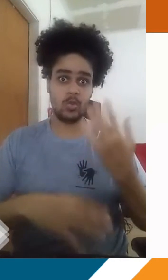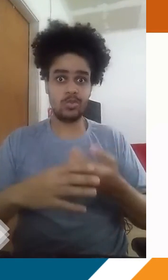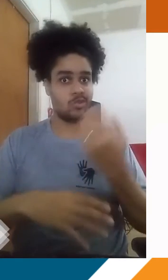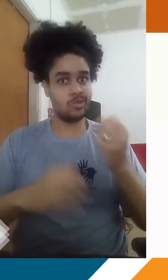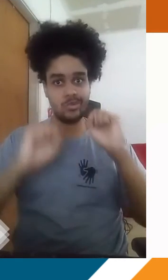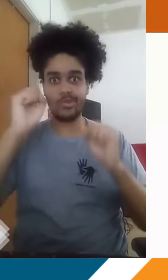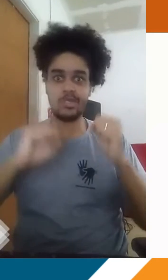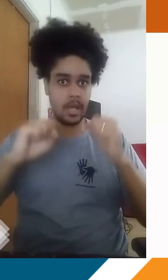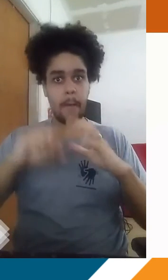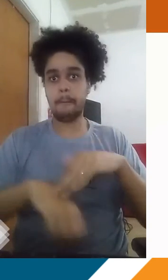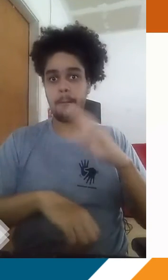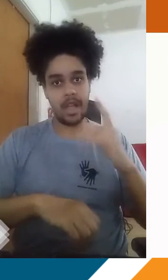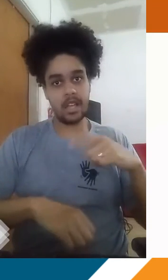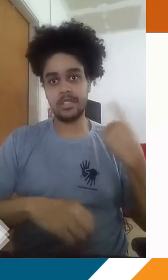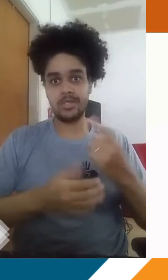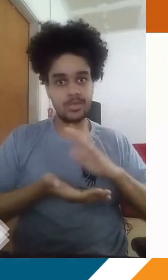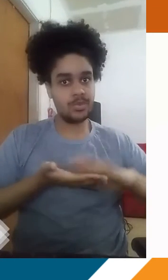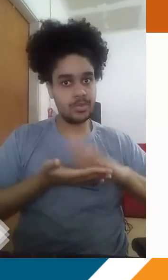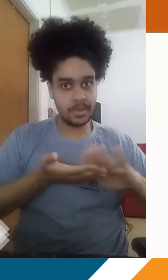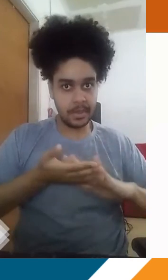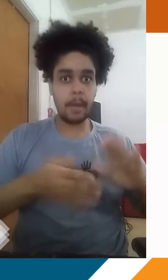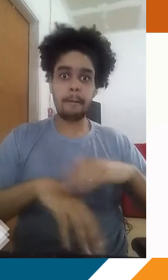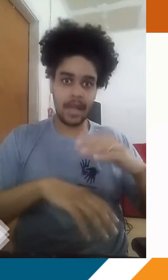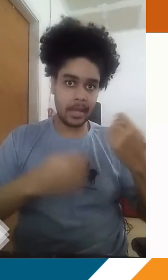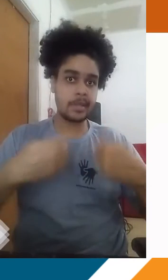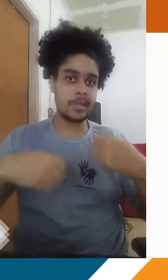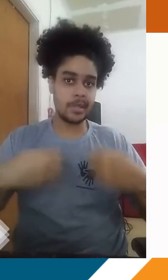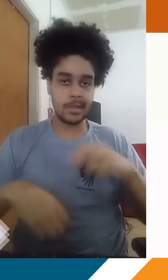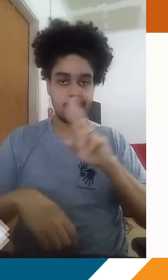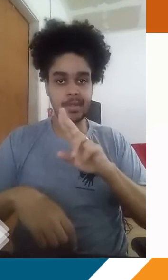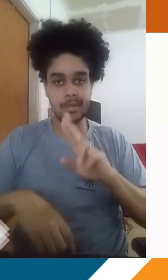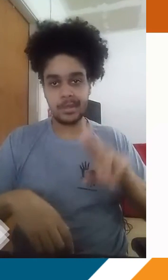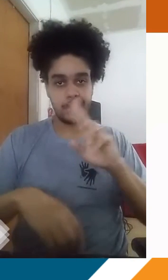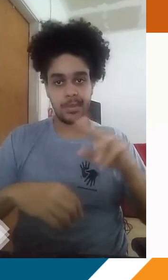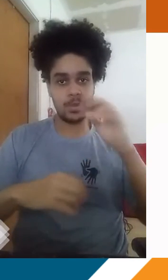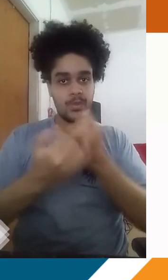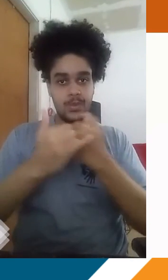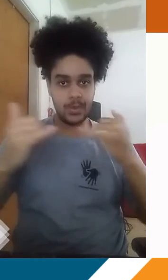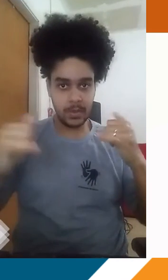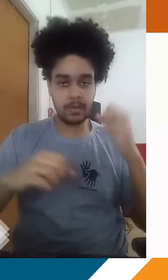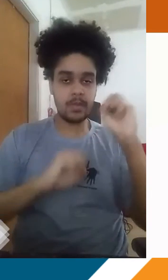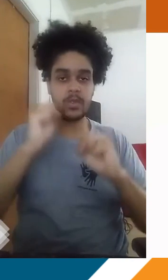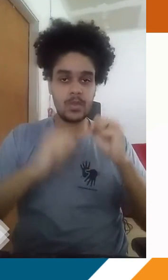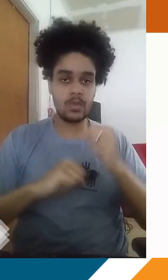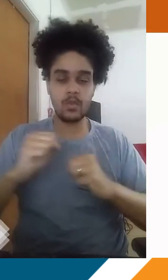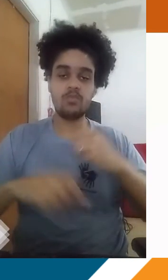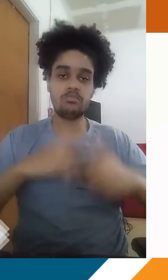a gente consome, mais a gente precisa gerar, por exemplo, várias formas de energia pra fazer essas indústrias funcionarem